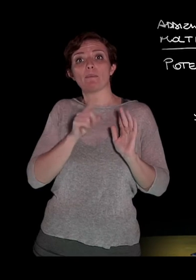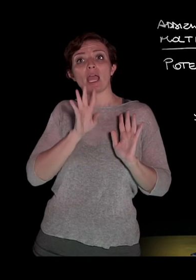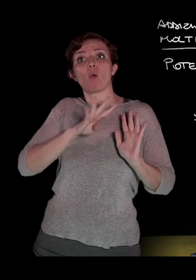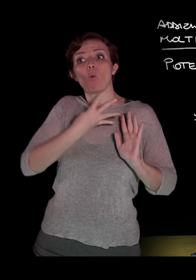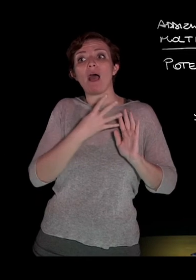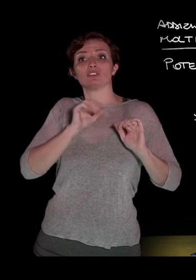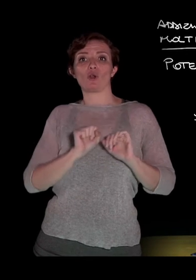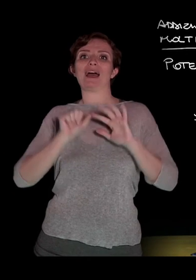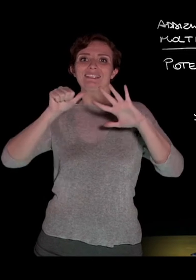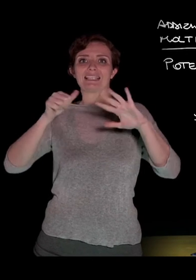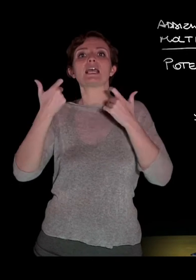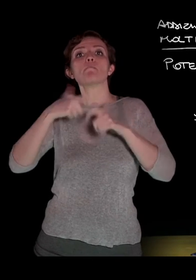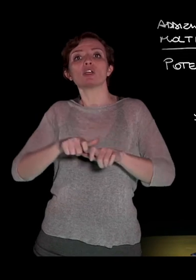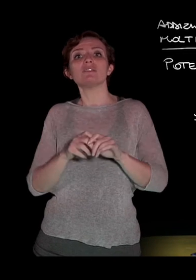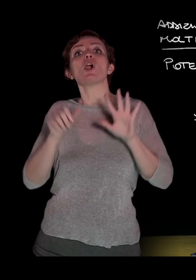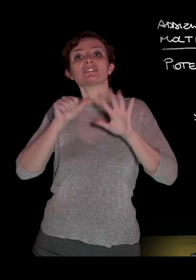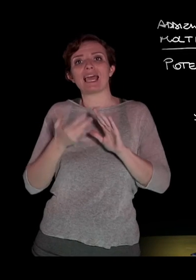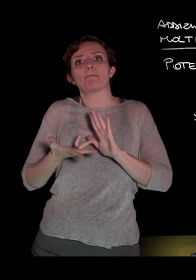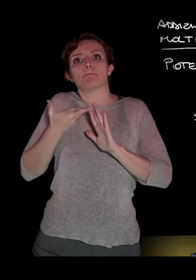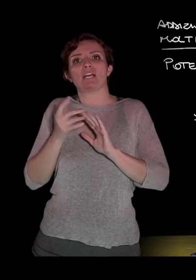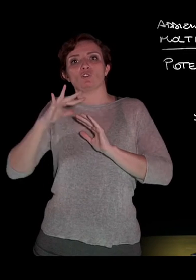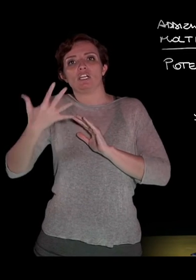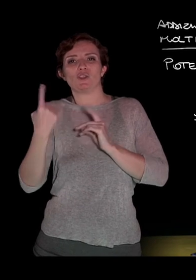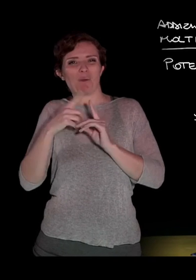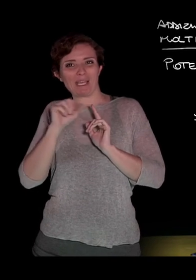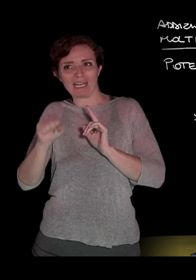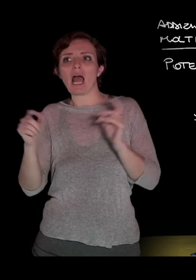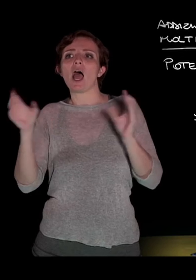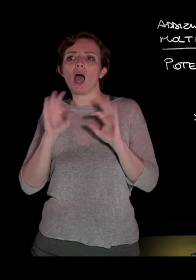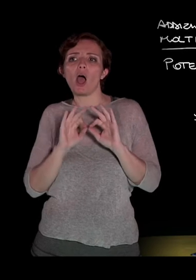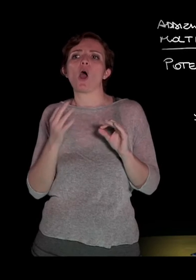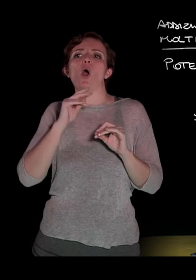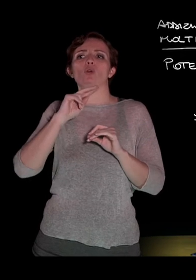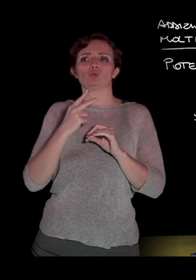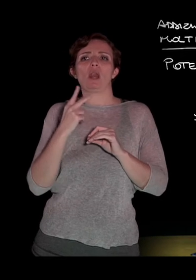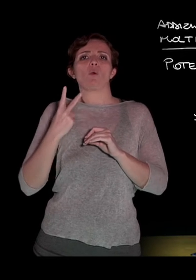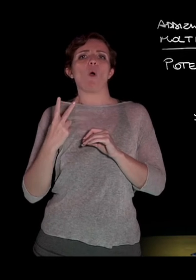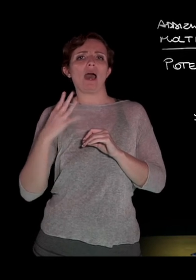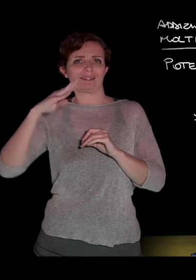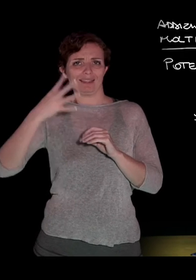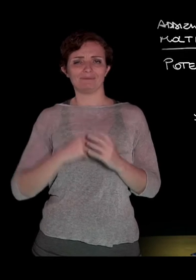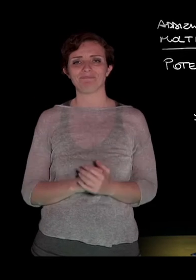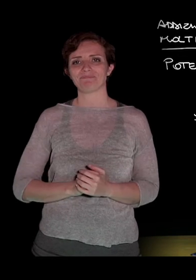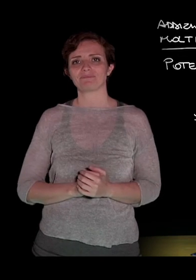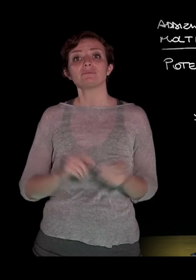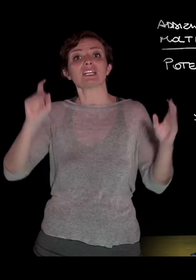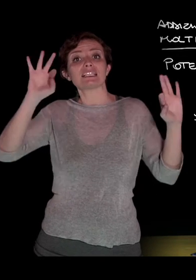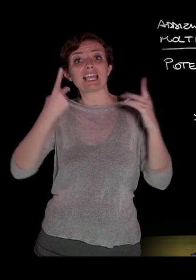maggiore di 5 per quanto riguarda a, oppure b alla quarta, c e così via. Se il primo monomio è divisibile per il secondo,